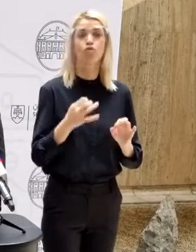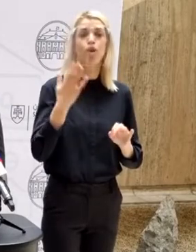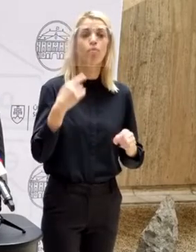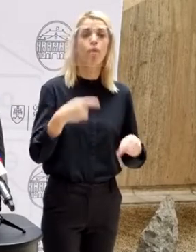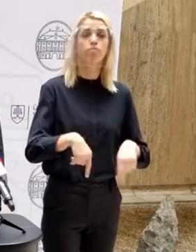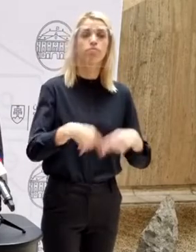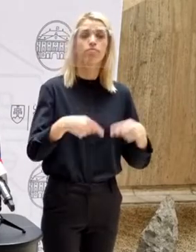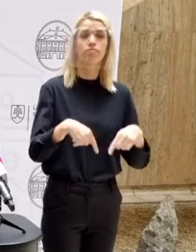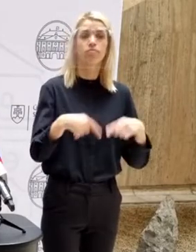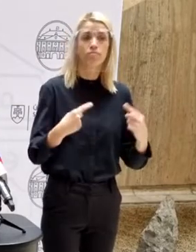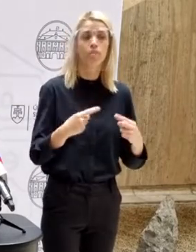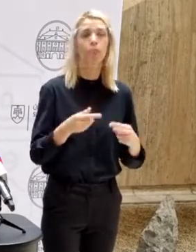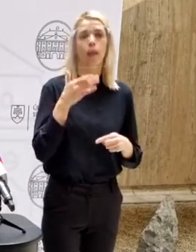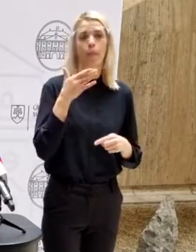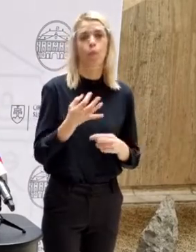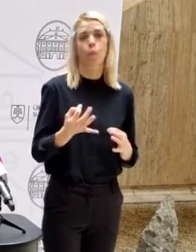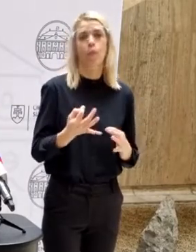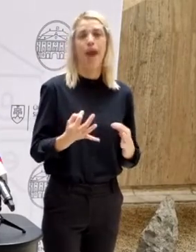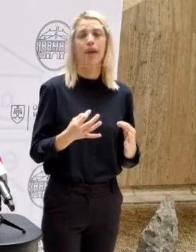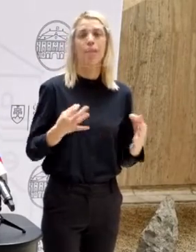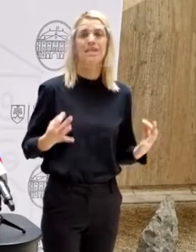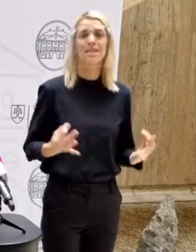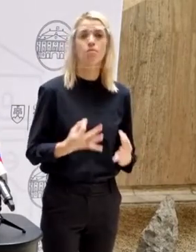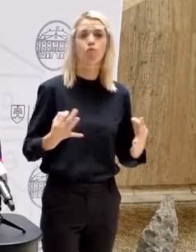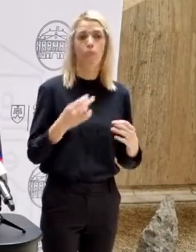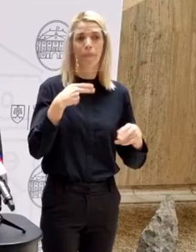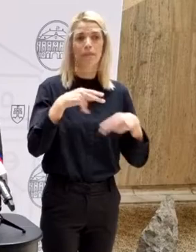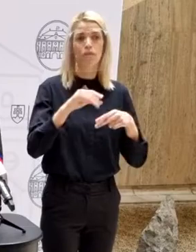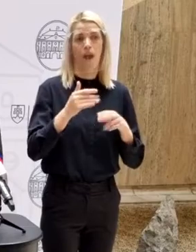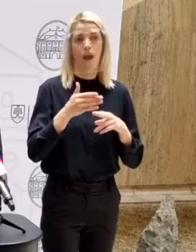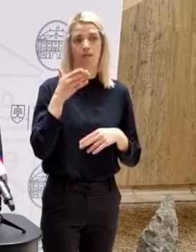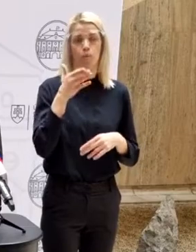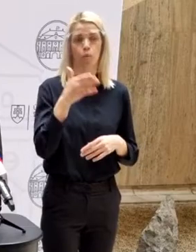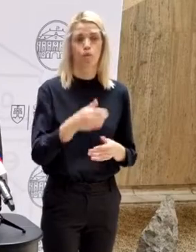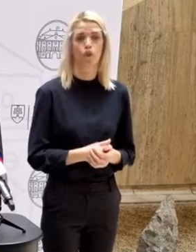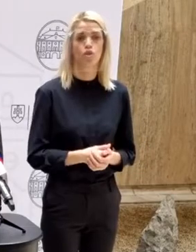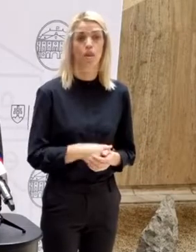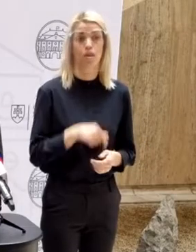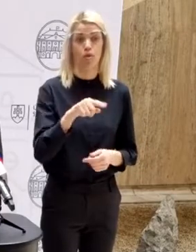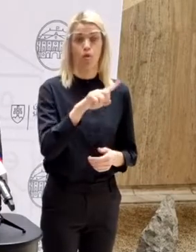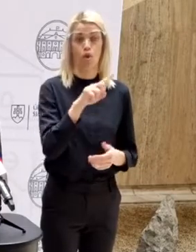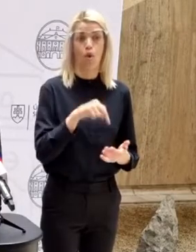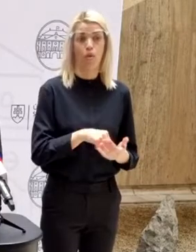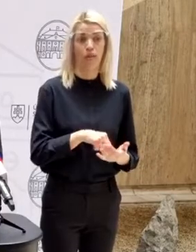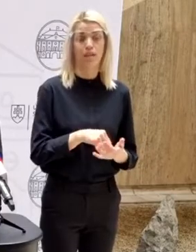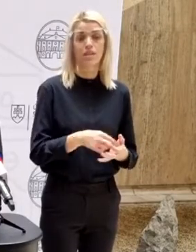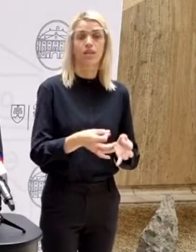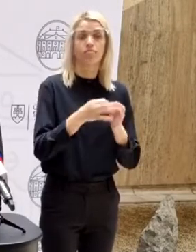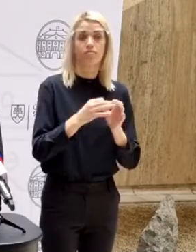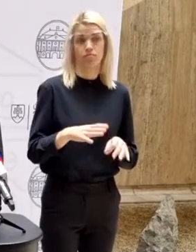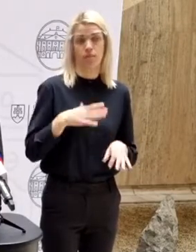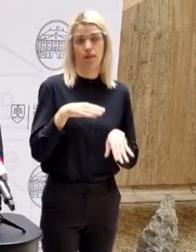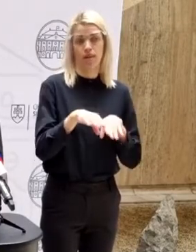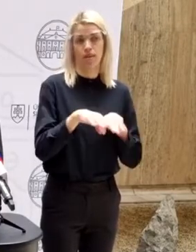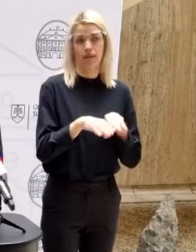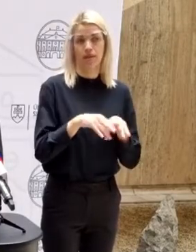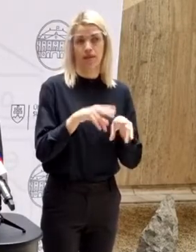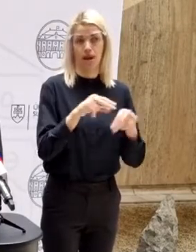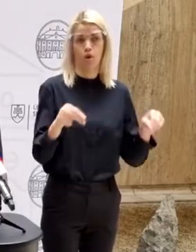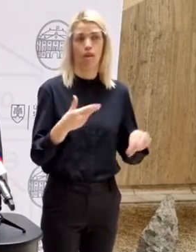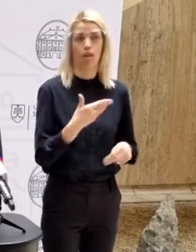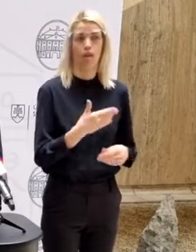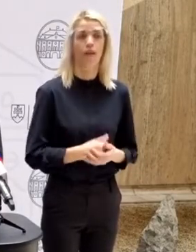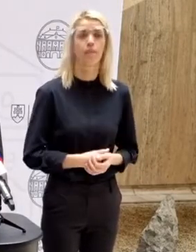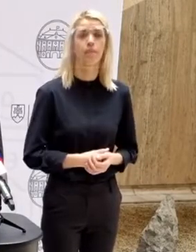boli vyslovované, budú nejakým spôsobom diskutované aj do budúcna. A toto sú otázky potom podrobnejšie, pani ministerko, koliko?